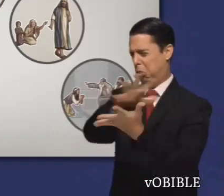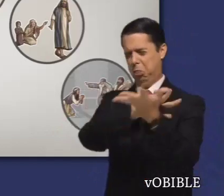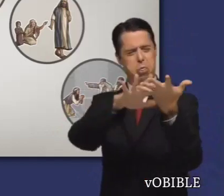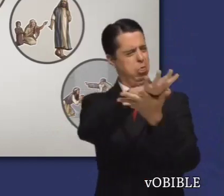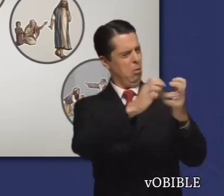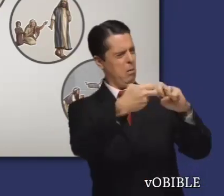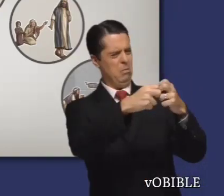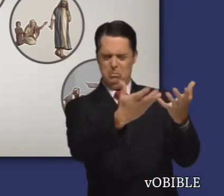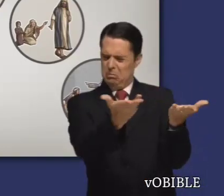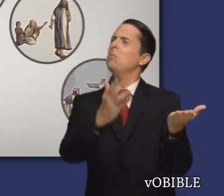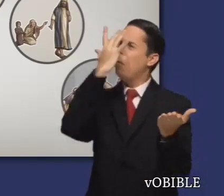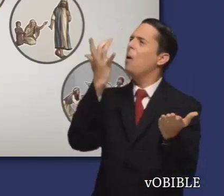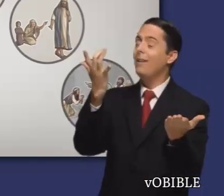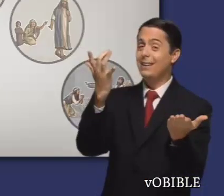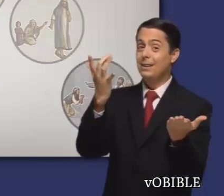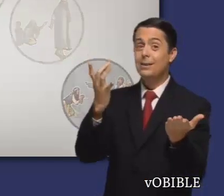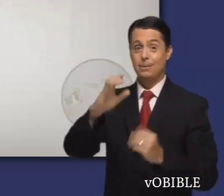injusticia que reinan en Judá.